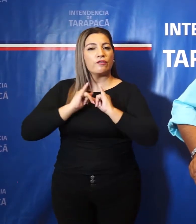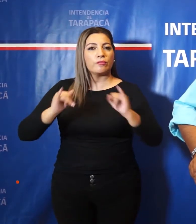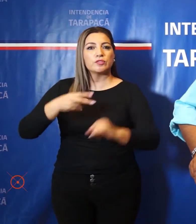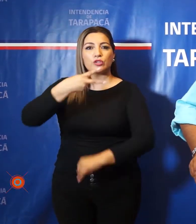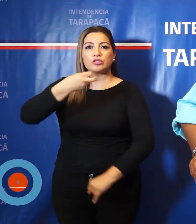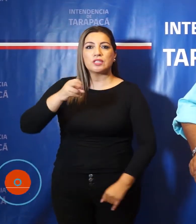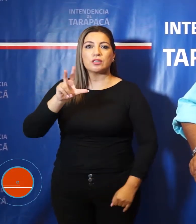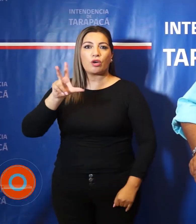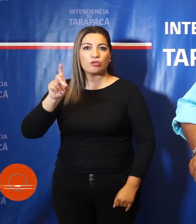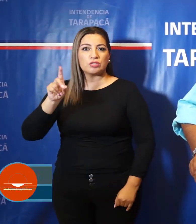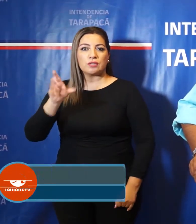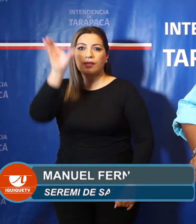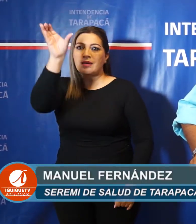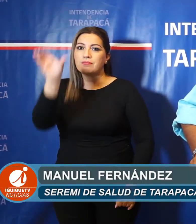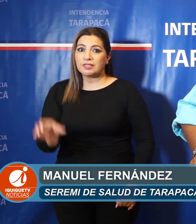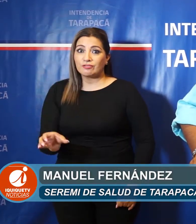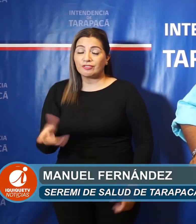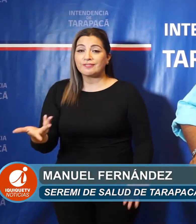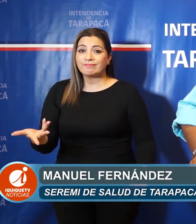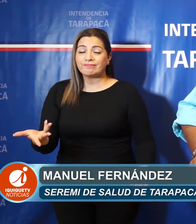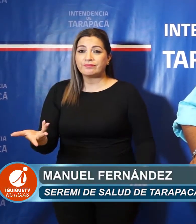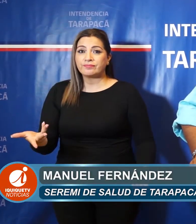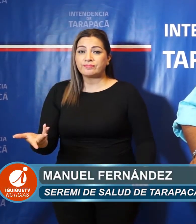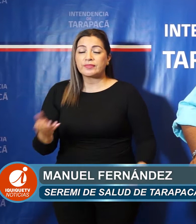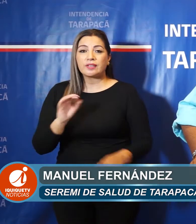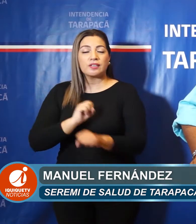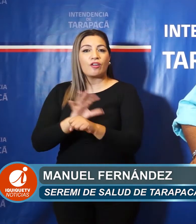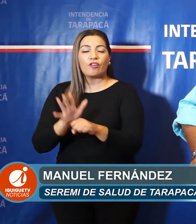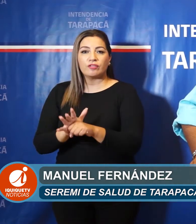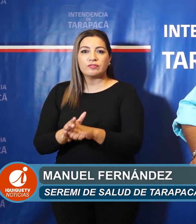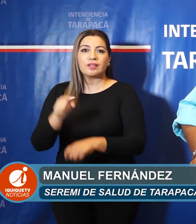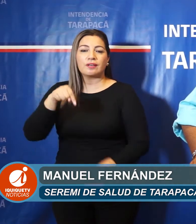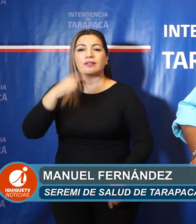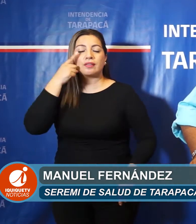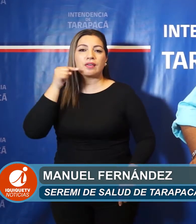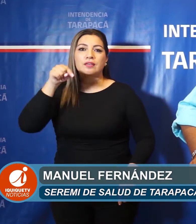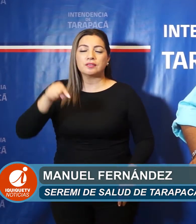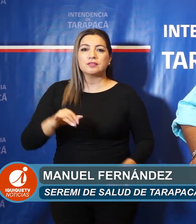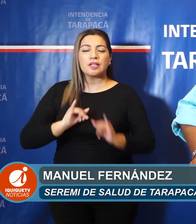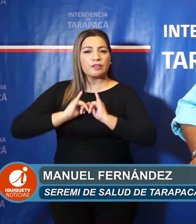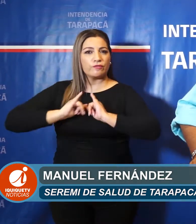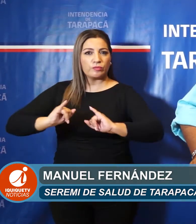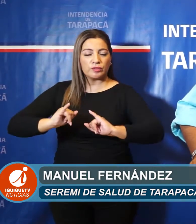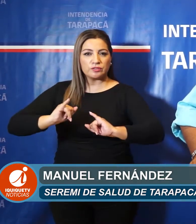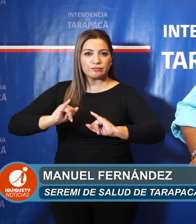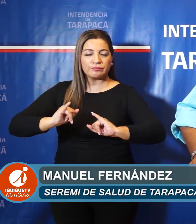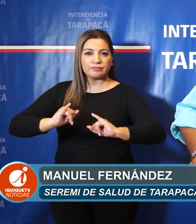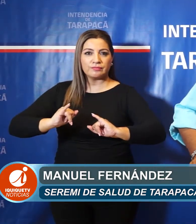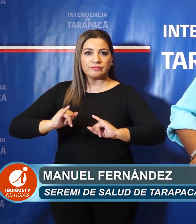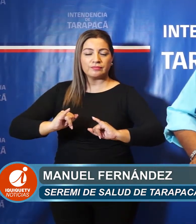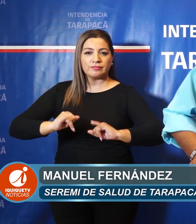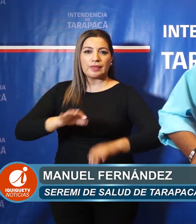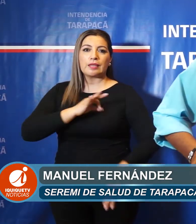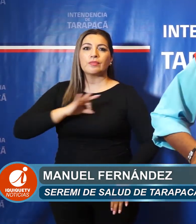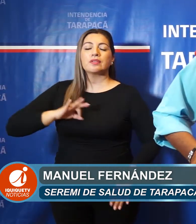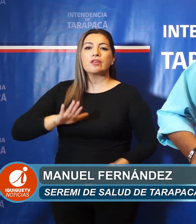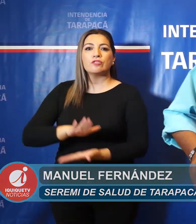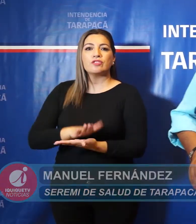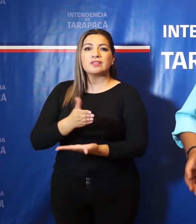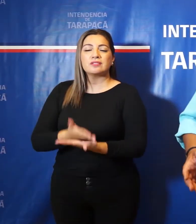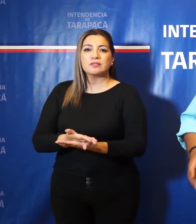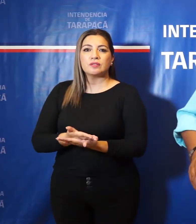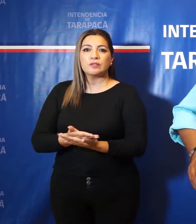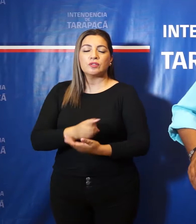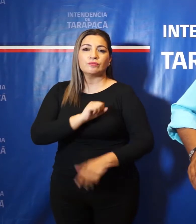casos en la presente jornada. Corresponden a los casos que se han informado desde el Ministerio de Salud